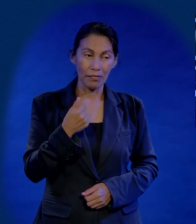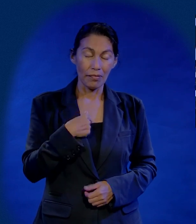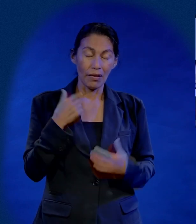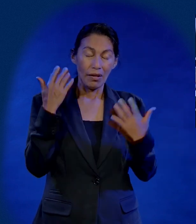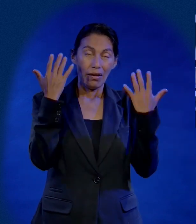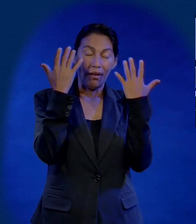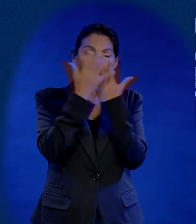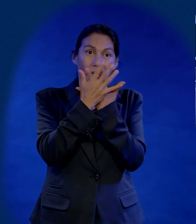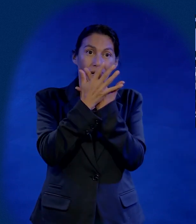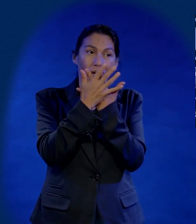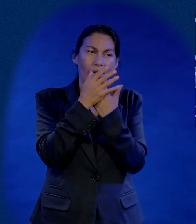Ese hombre no tuvo idea